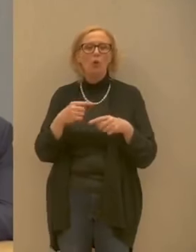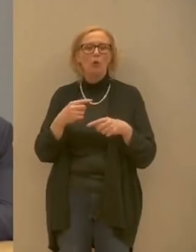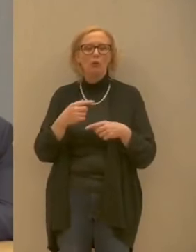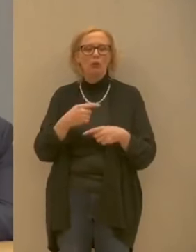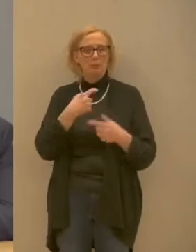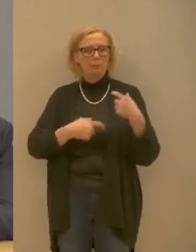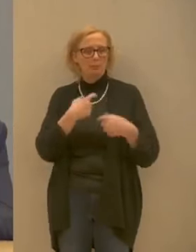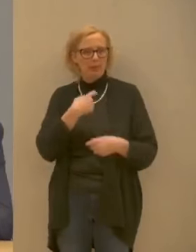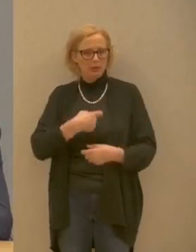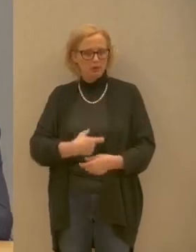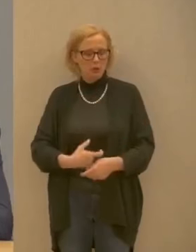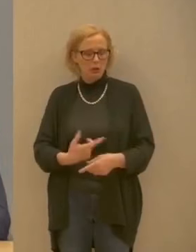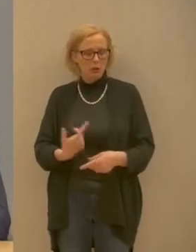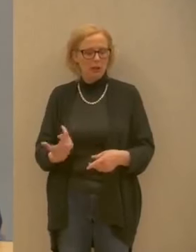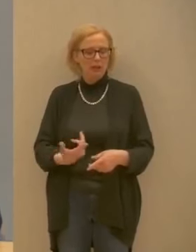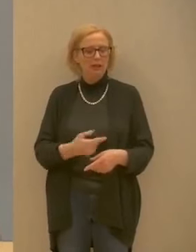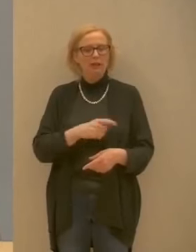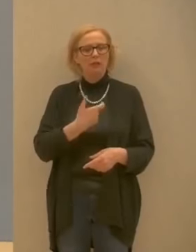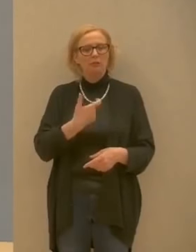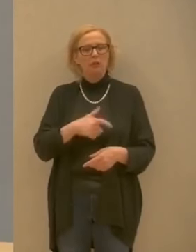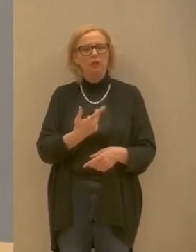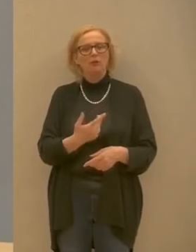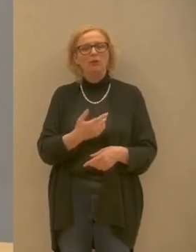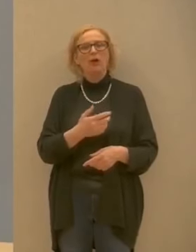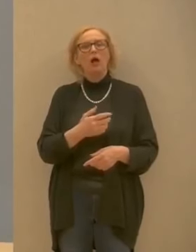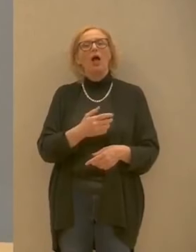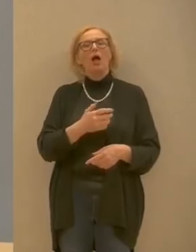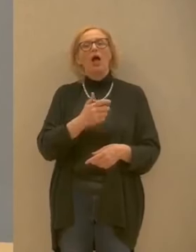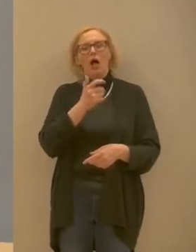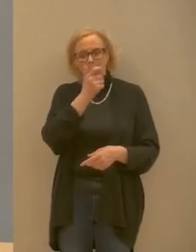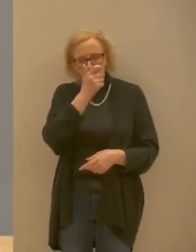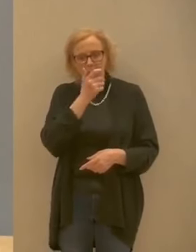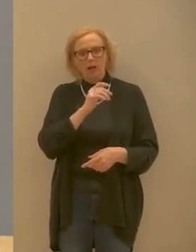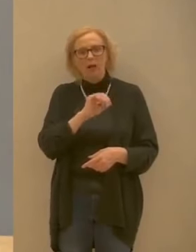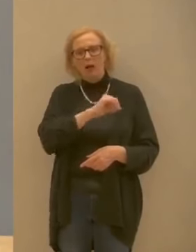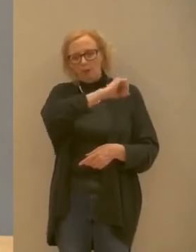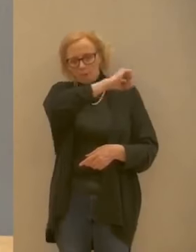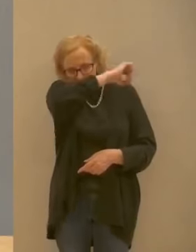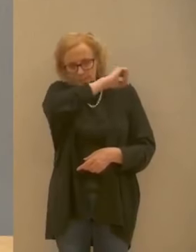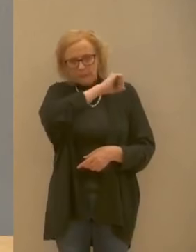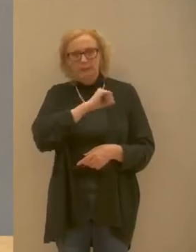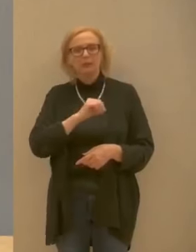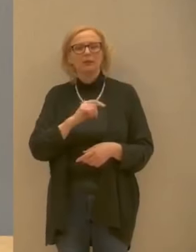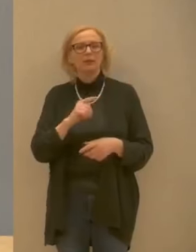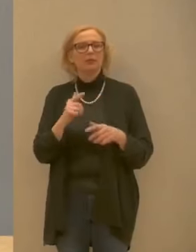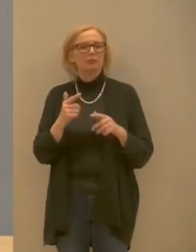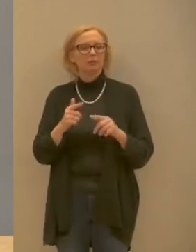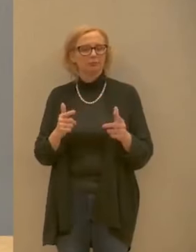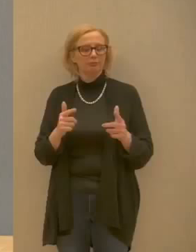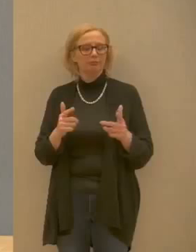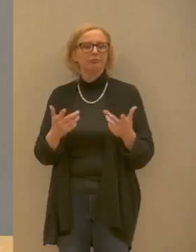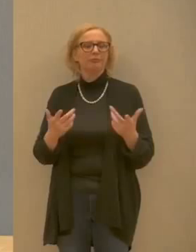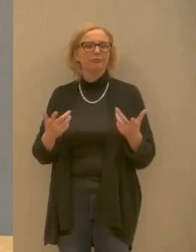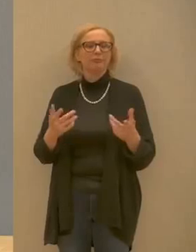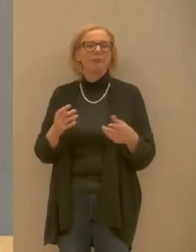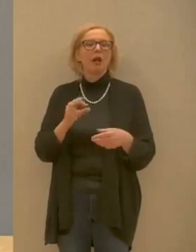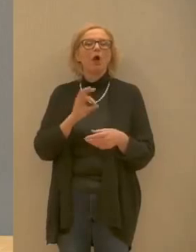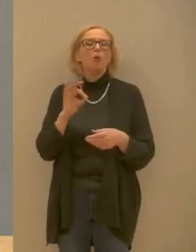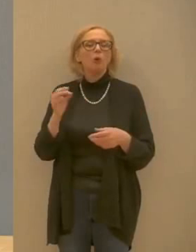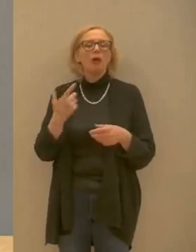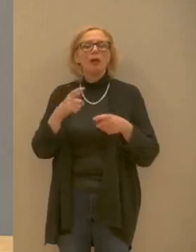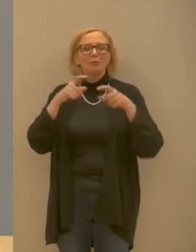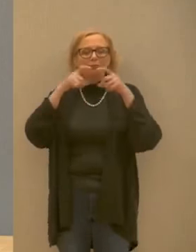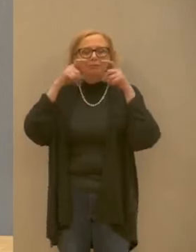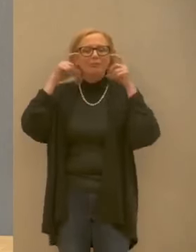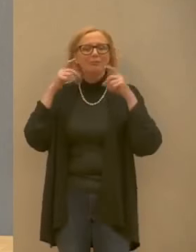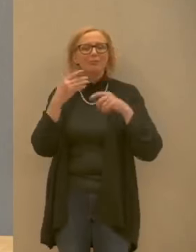starnutiamo senza metterci la mano scusate il fazzoletto il gomito davanti al naso alla bocca oppure perché non prendiamo protezioni a